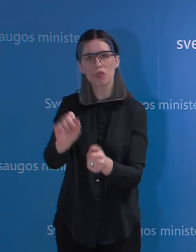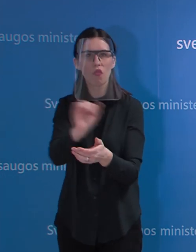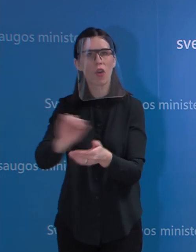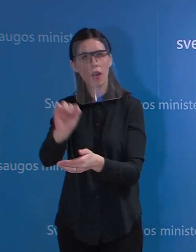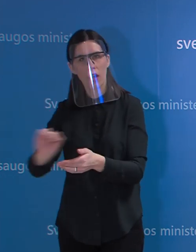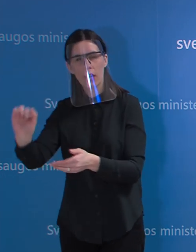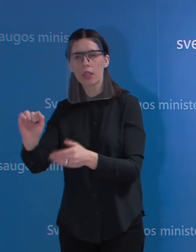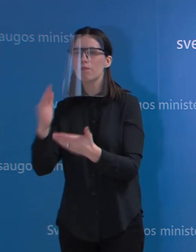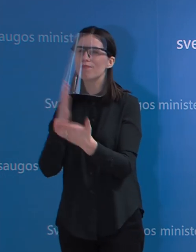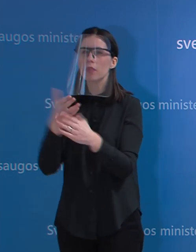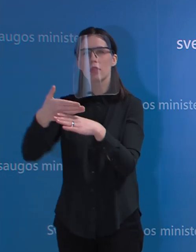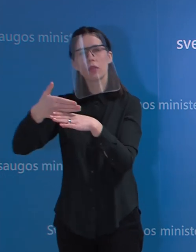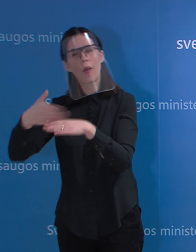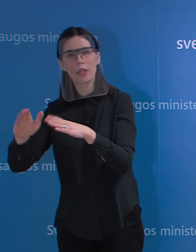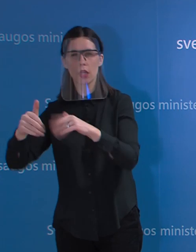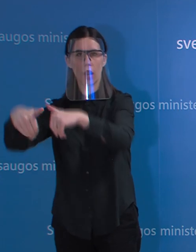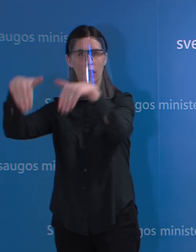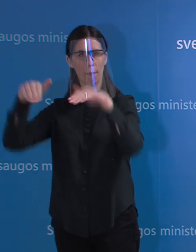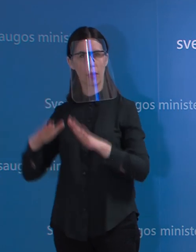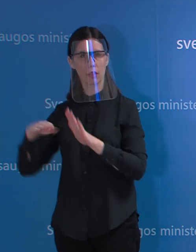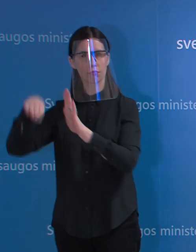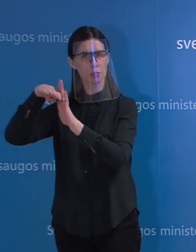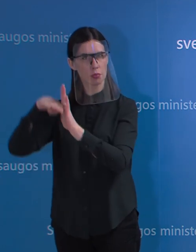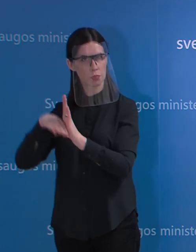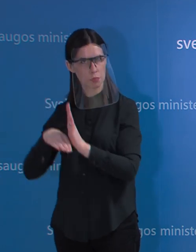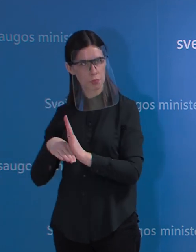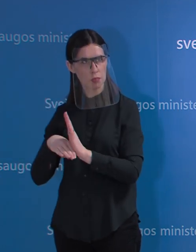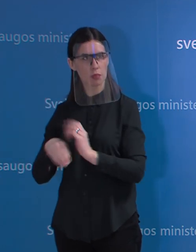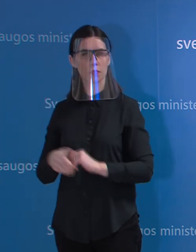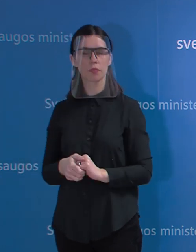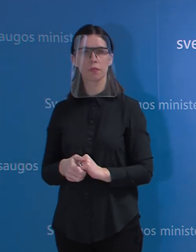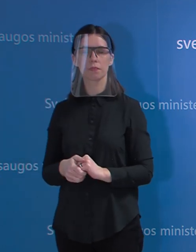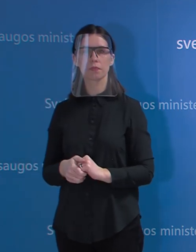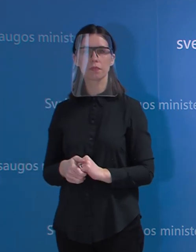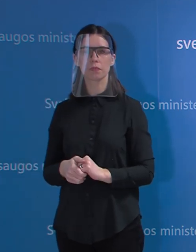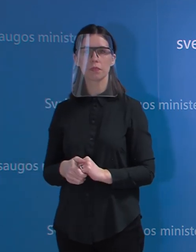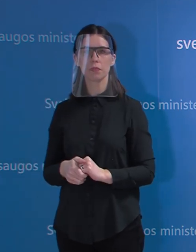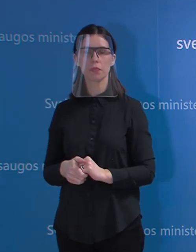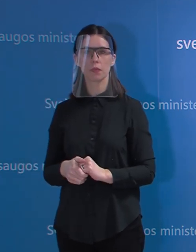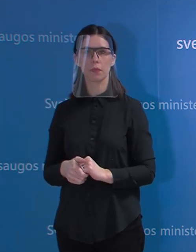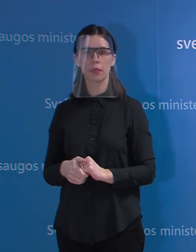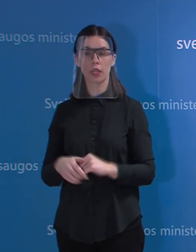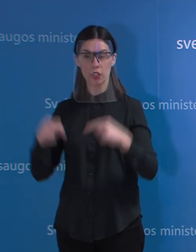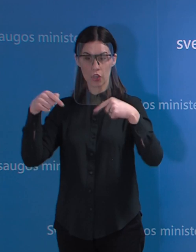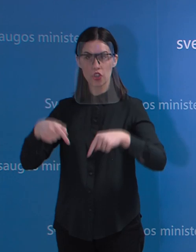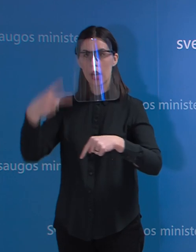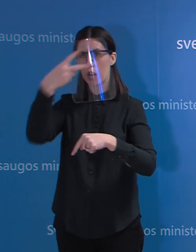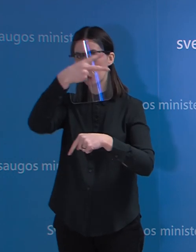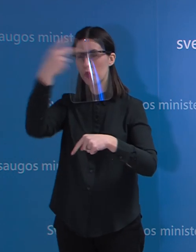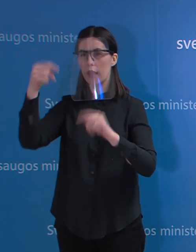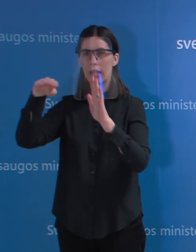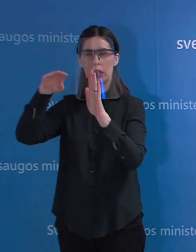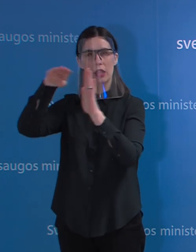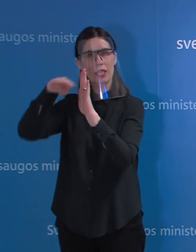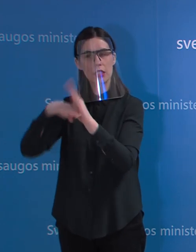jam galioja tam tikras reglamentavimas ir galbūt mes į kai ką galim Lietuvoj pasižiūrėti savo rinkai vienaip, bet